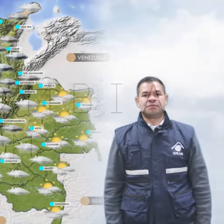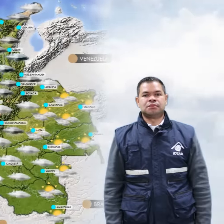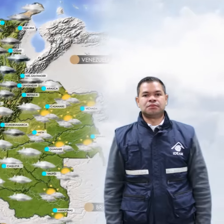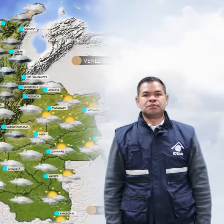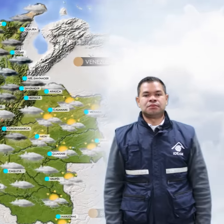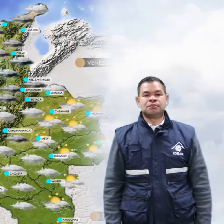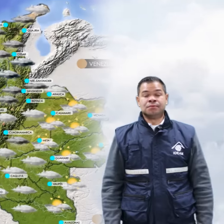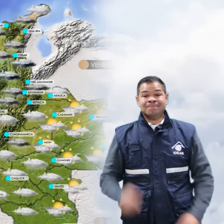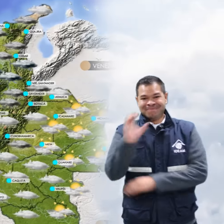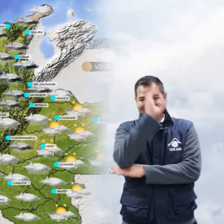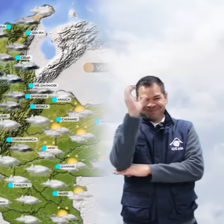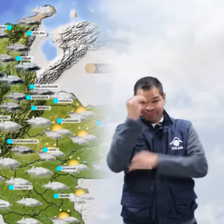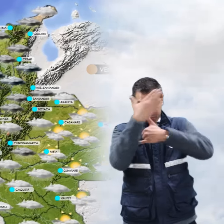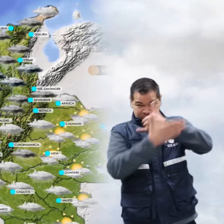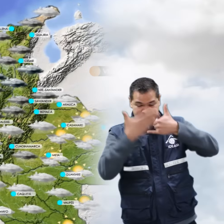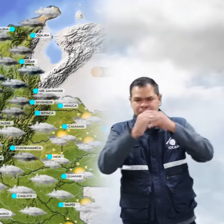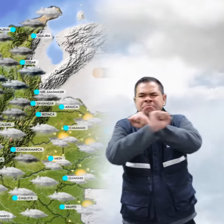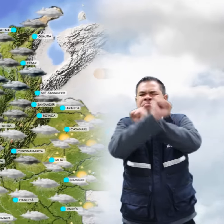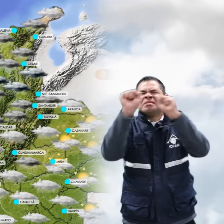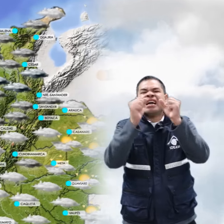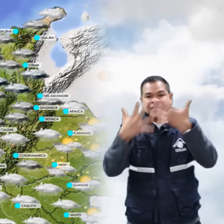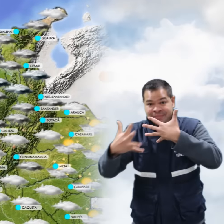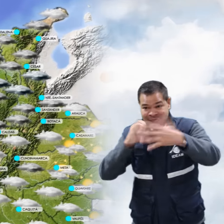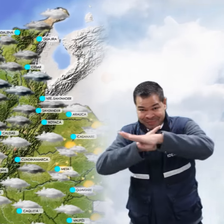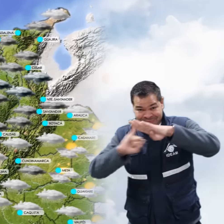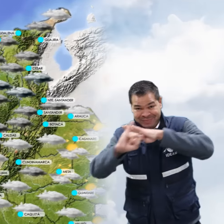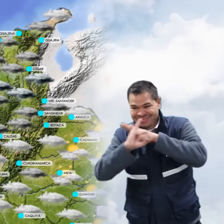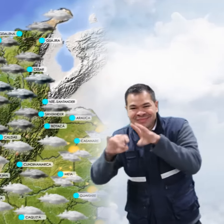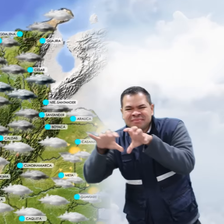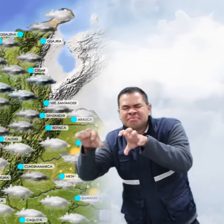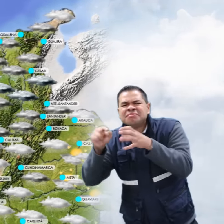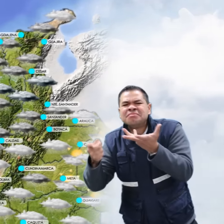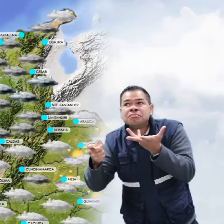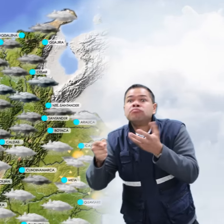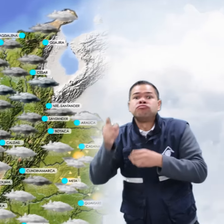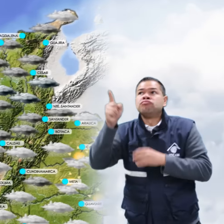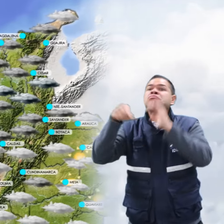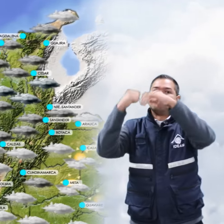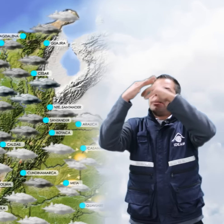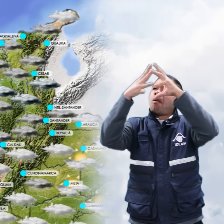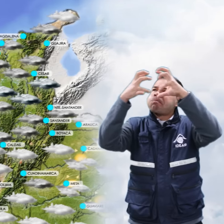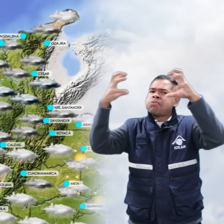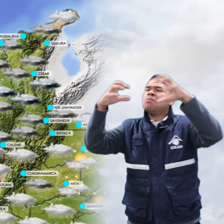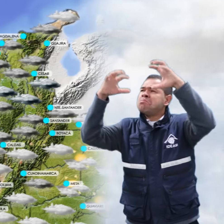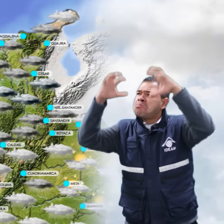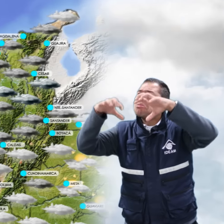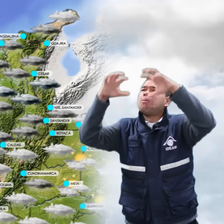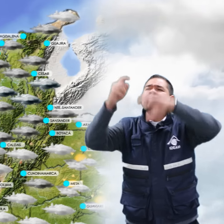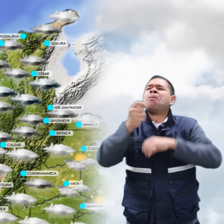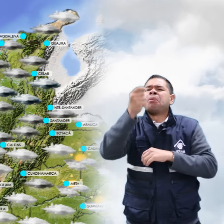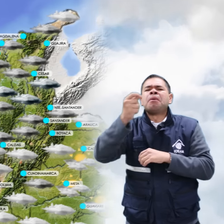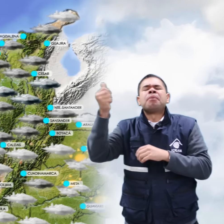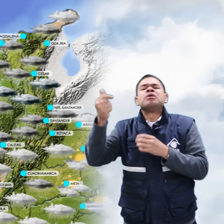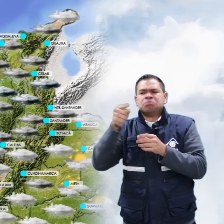Durante la mañana a nivel nacional, sobre el archipiélago de San Andrés y Providencia se prevén condiciones nubosas con lloviznas, lluvias ligeras en